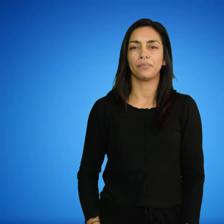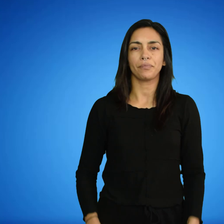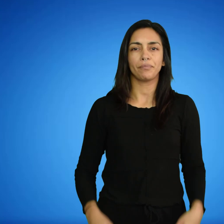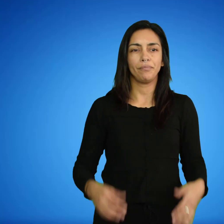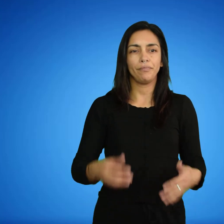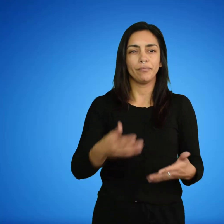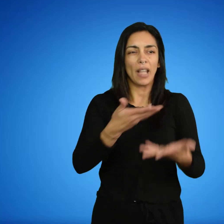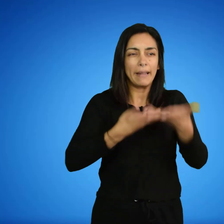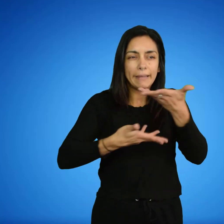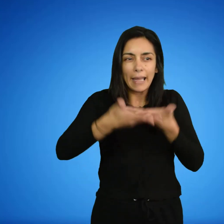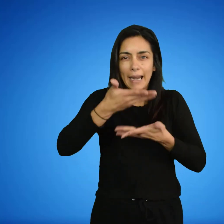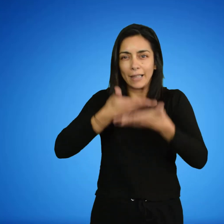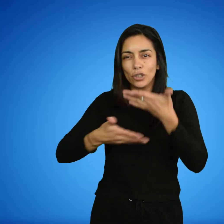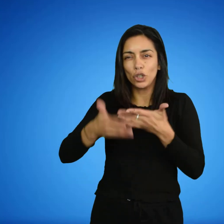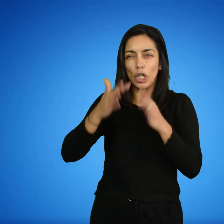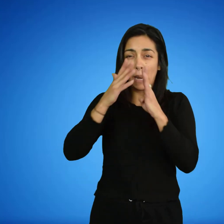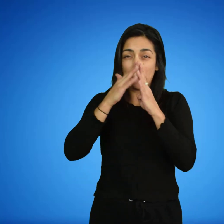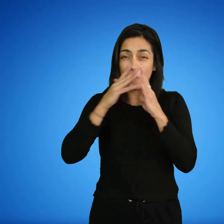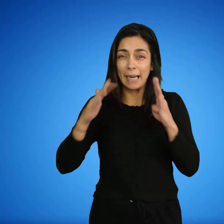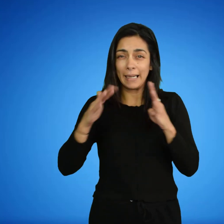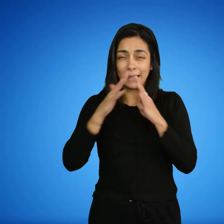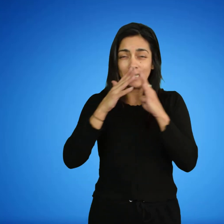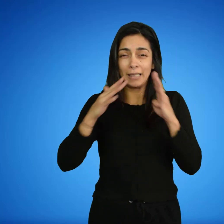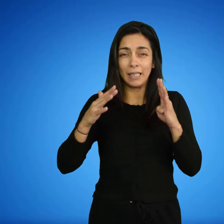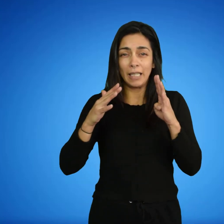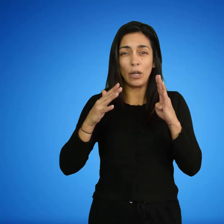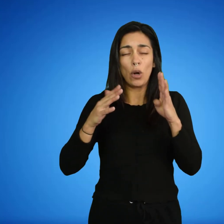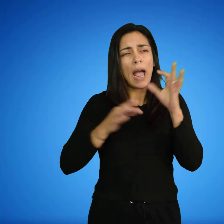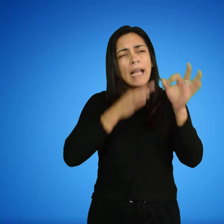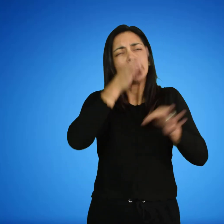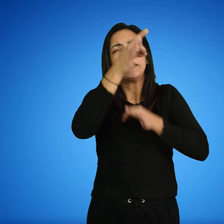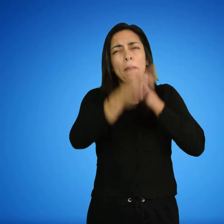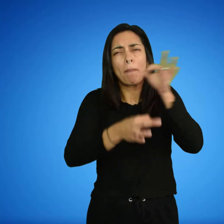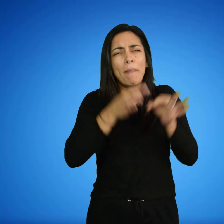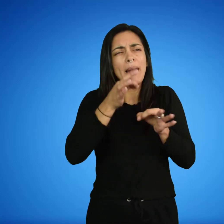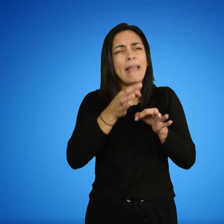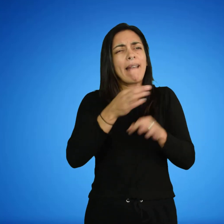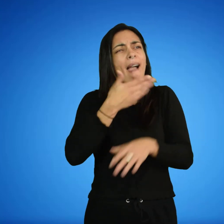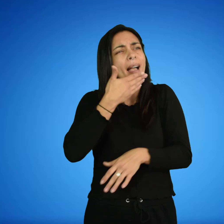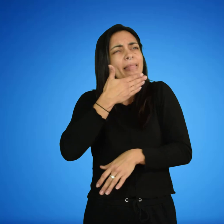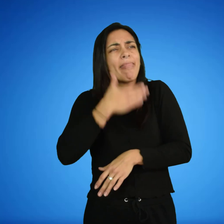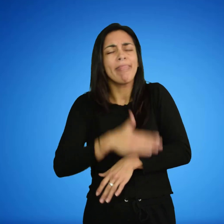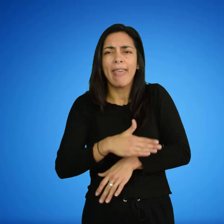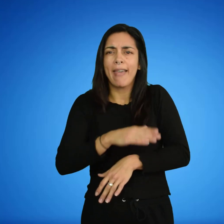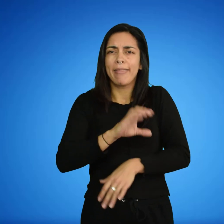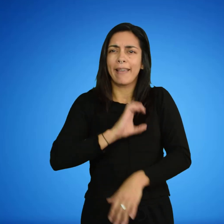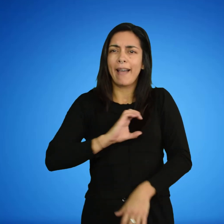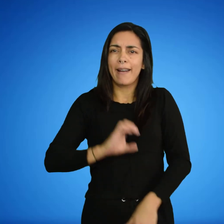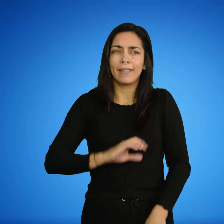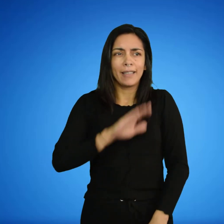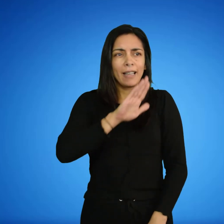Las interacciones interpartículas permiten explicar e interpretar las propiedades físicas de la materia.